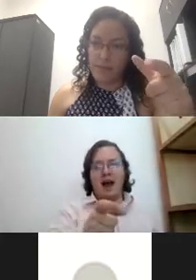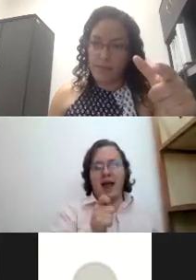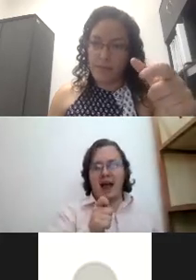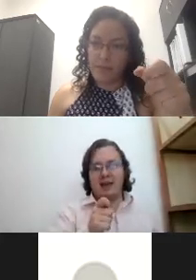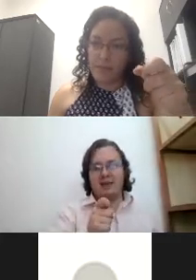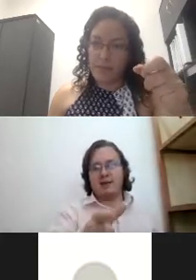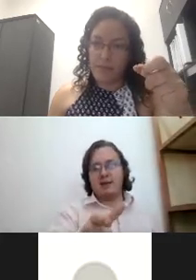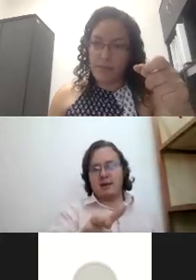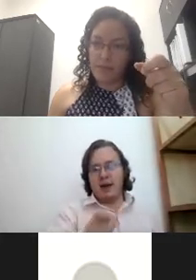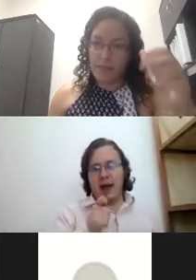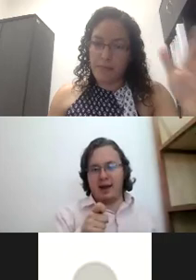X X